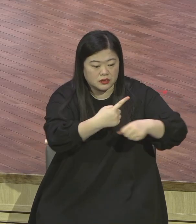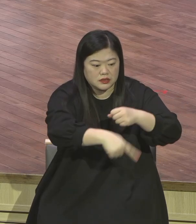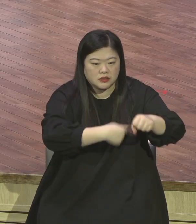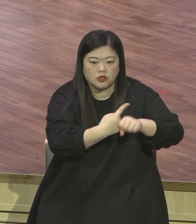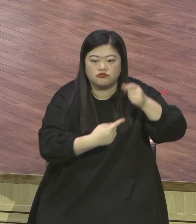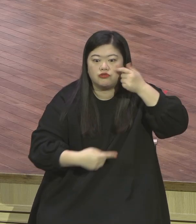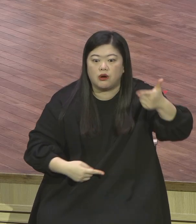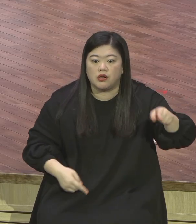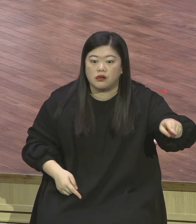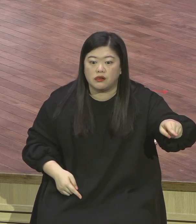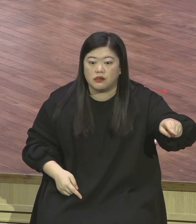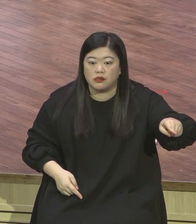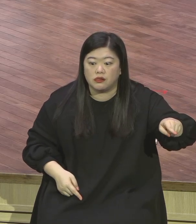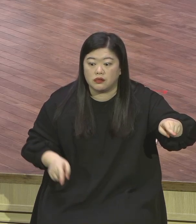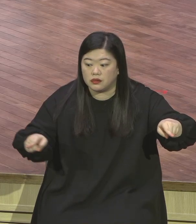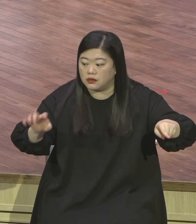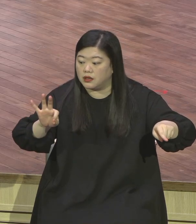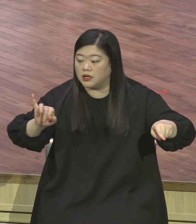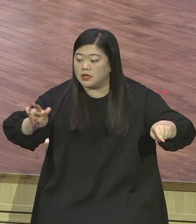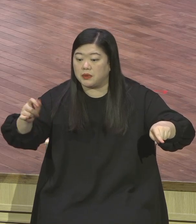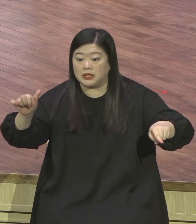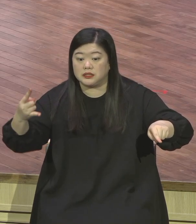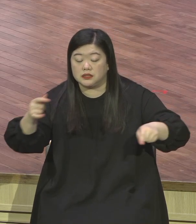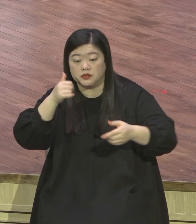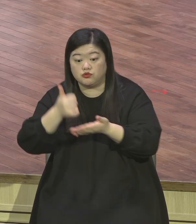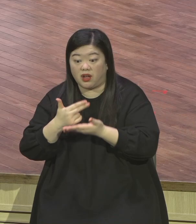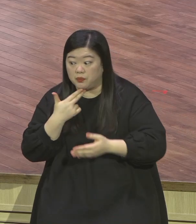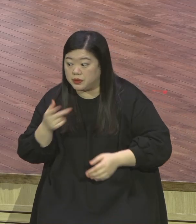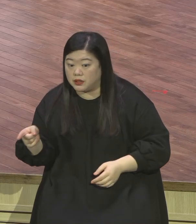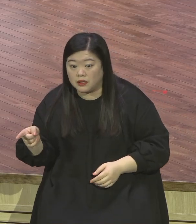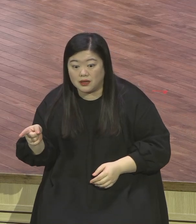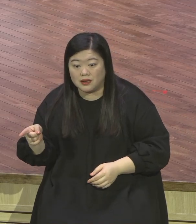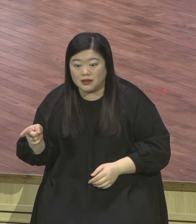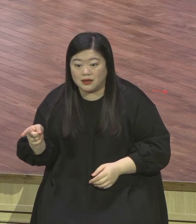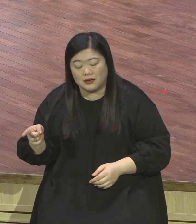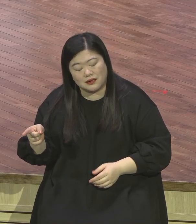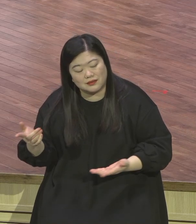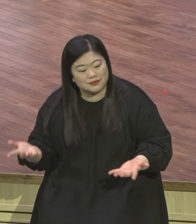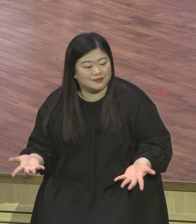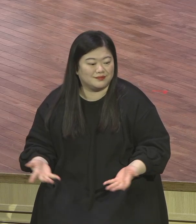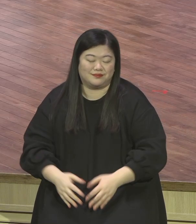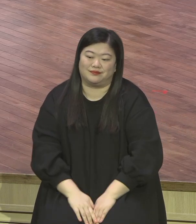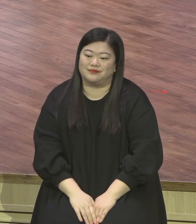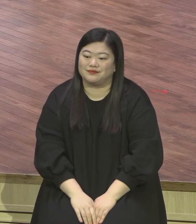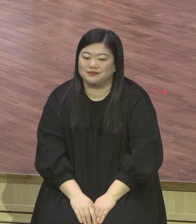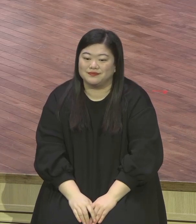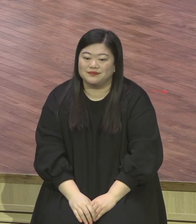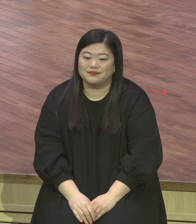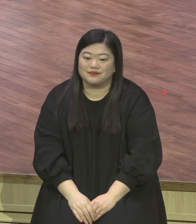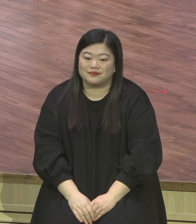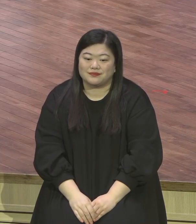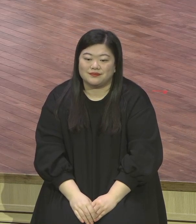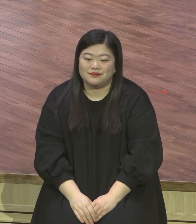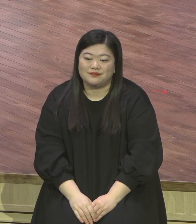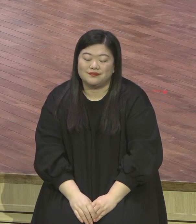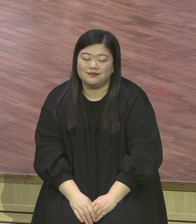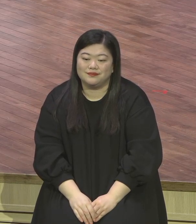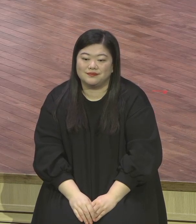이렇게 달라지는 경우를 볼 수가 있습니다. 이렇게 우리가 살고 있는 세상의